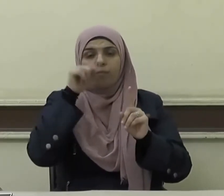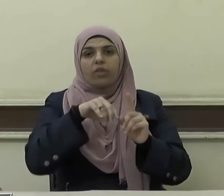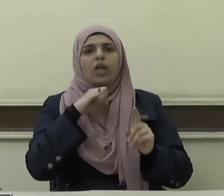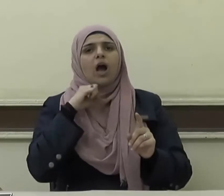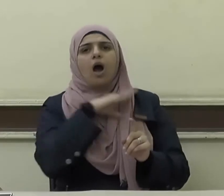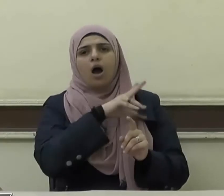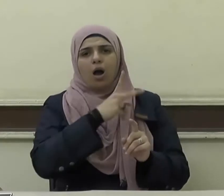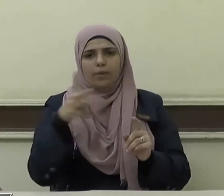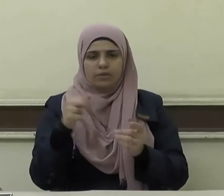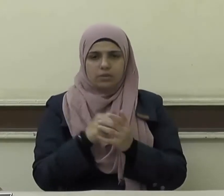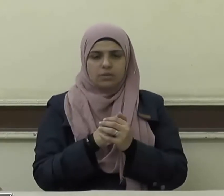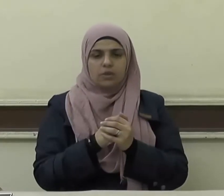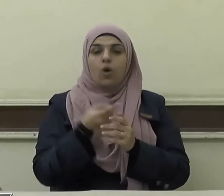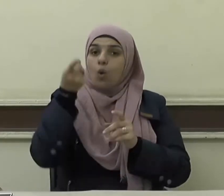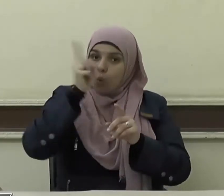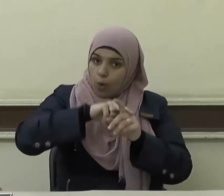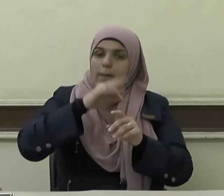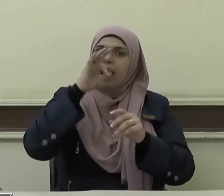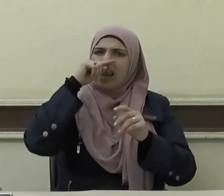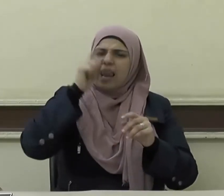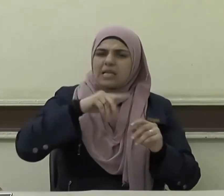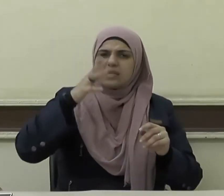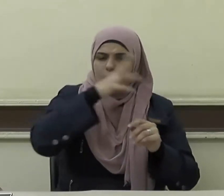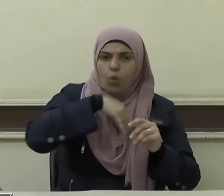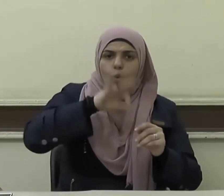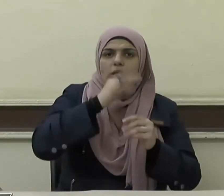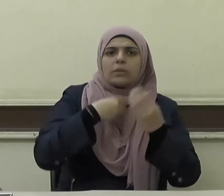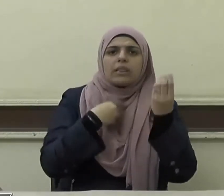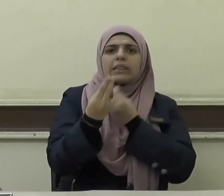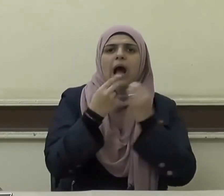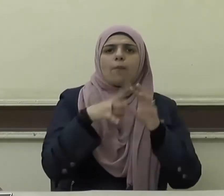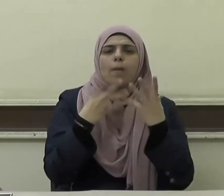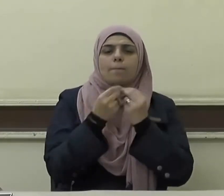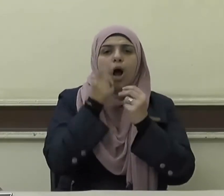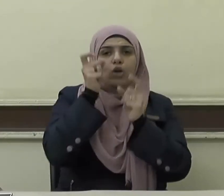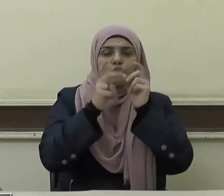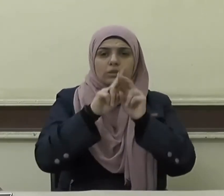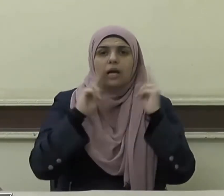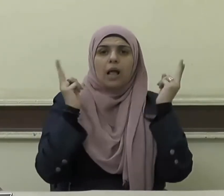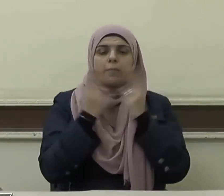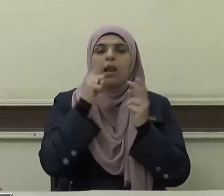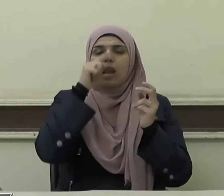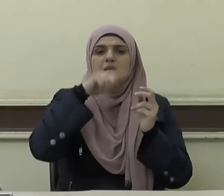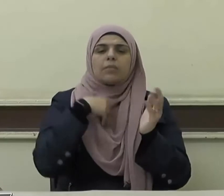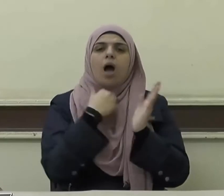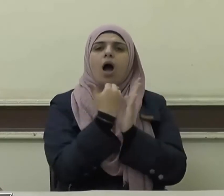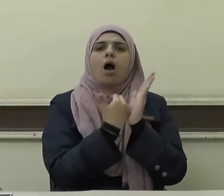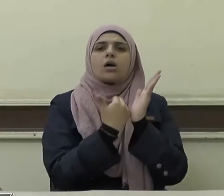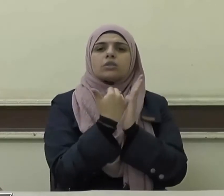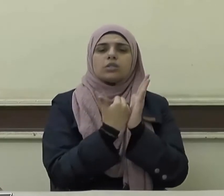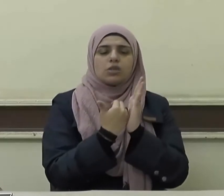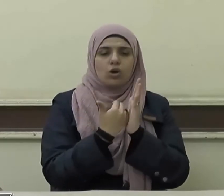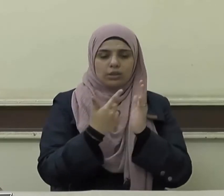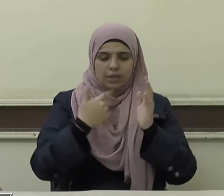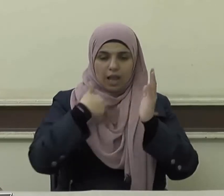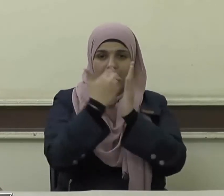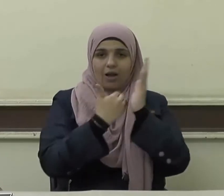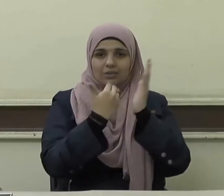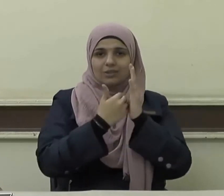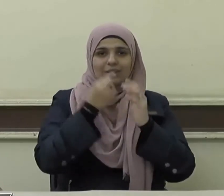الخبائف ومراعاة الذوق العام تقتضي اقتصاد الإنسان في ملبسه